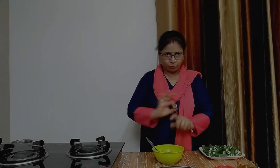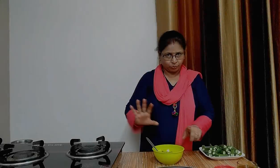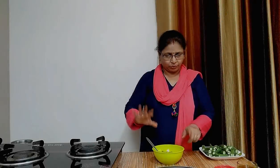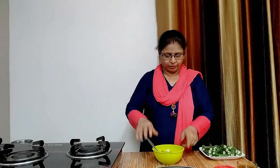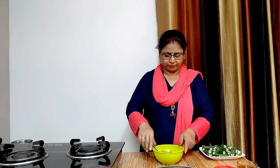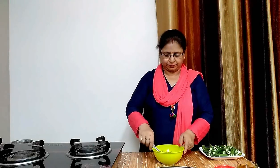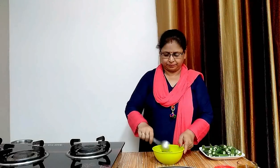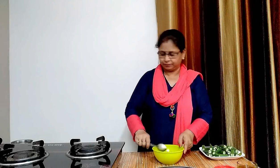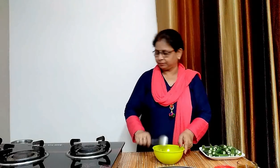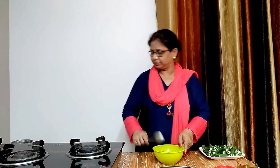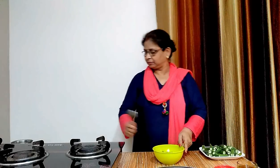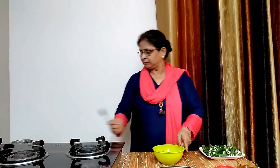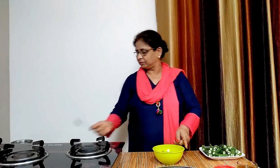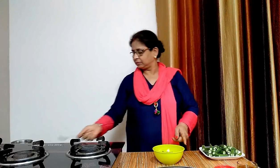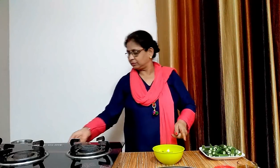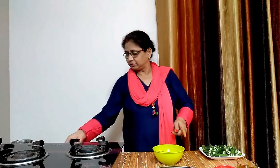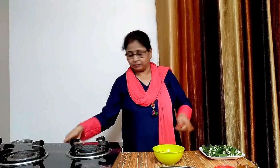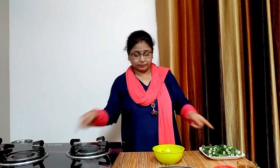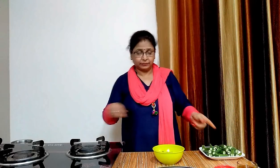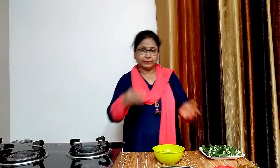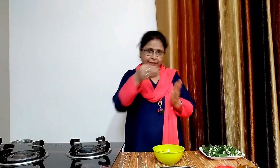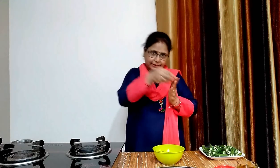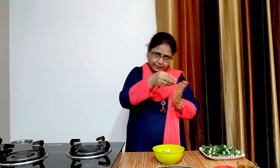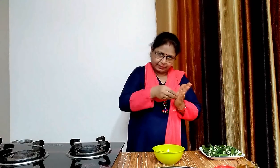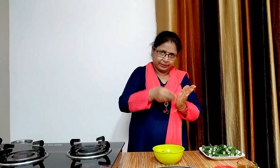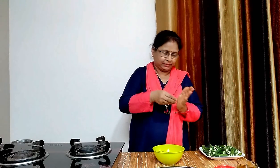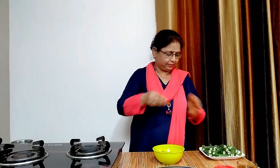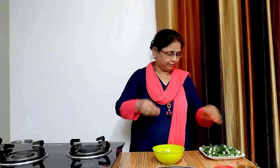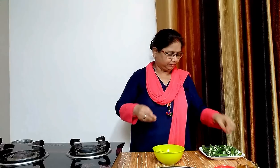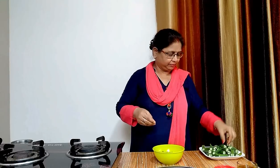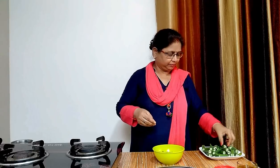मसाला बन चुका है अब हम सारे बिंडियों में मसाली की फिलिंग कर लेंगे